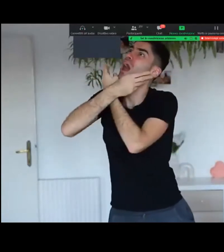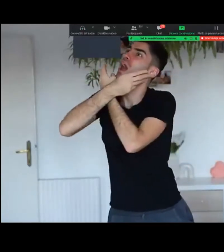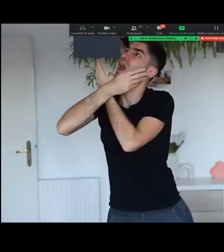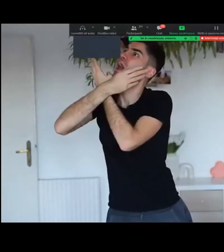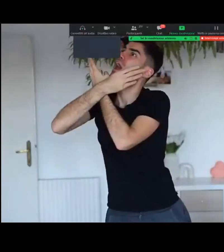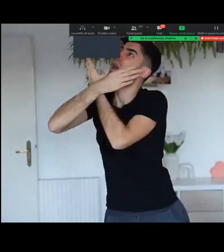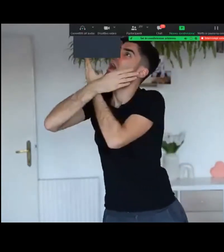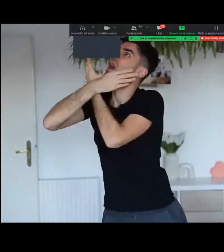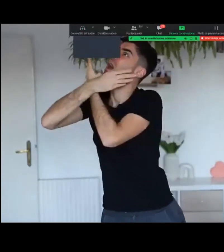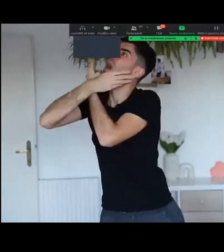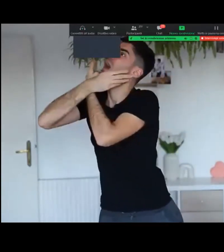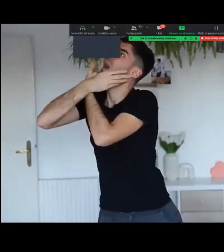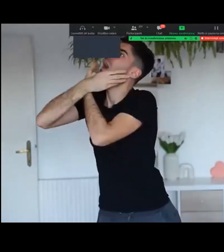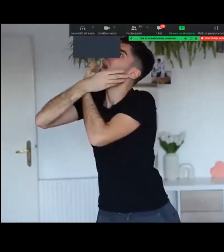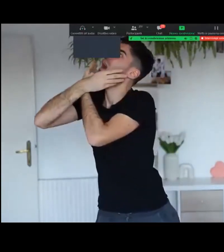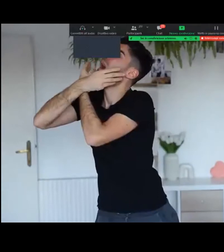Grazie.